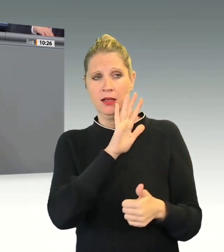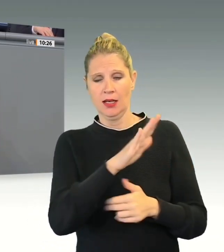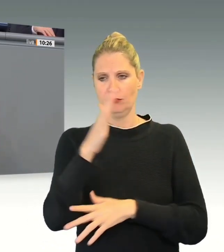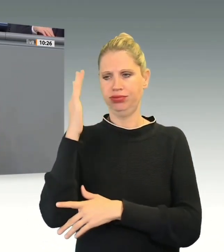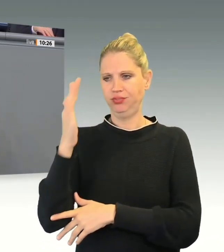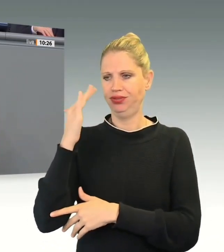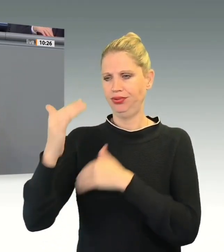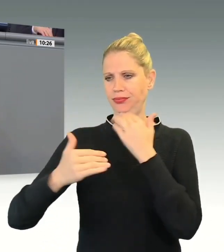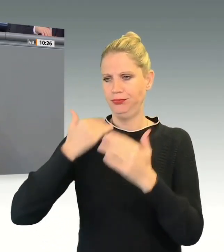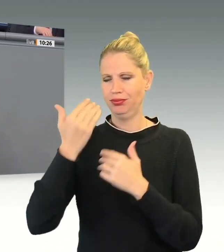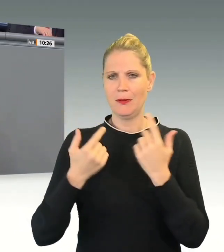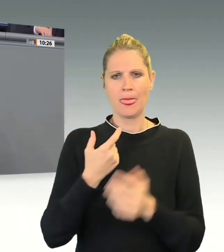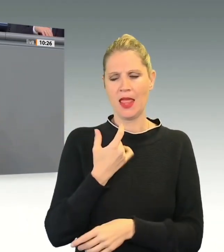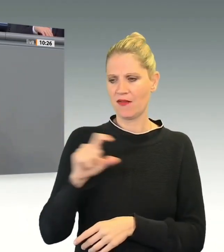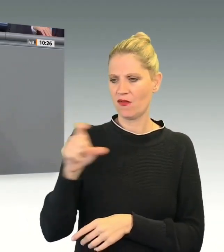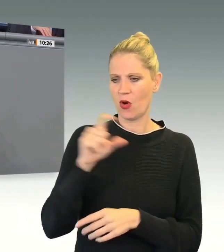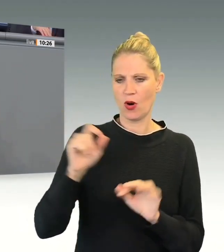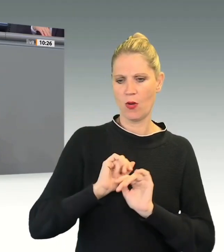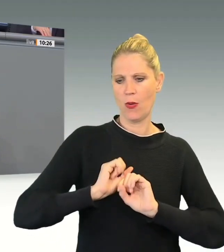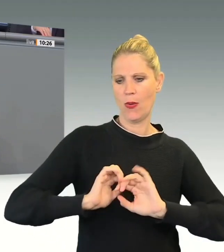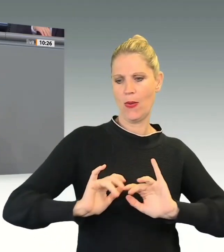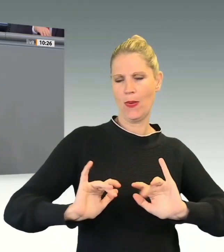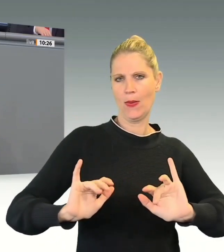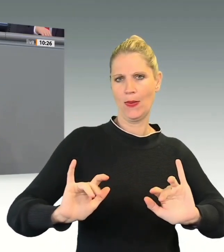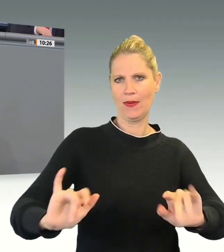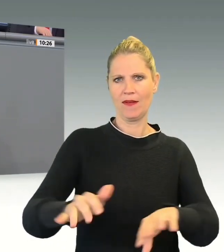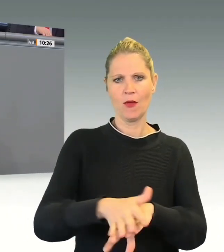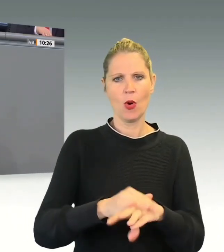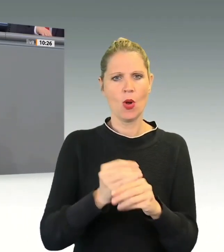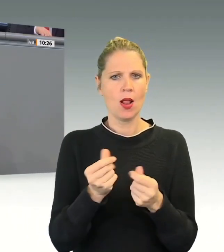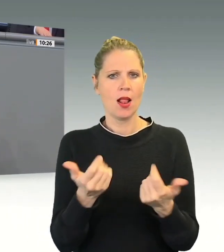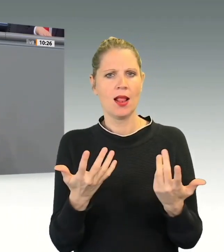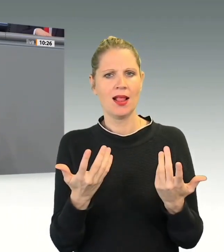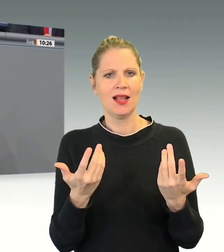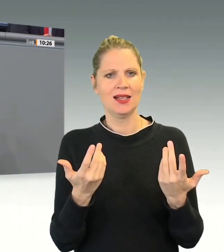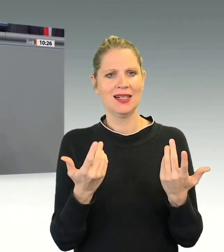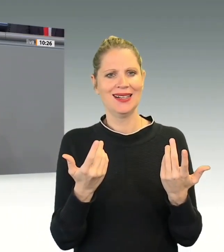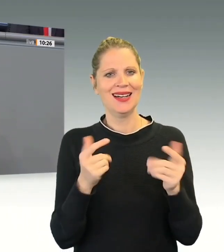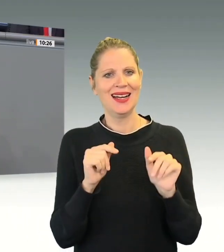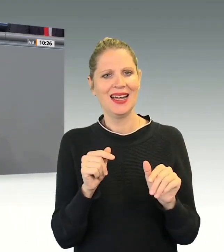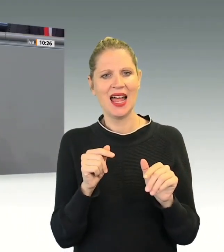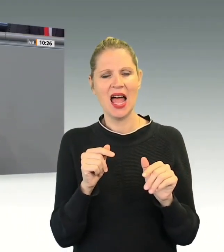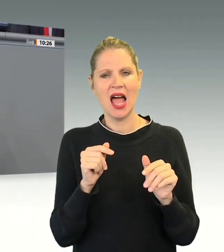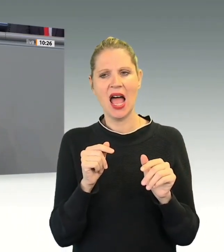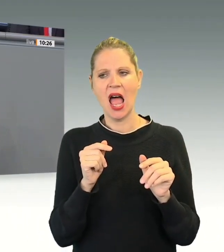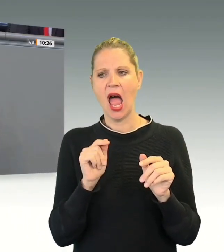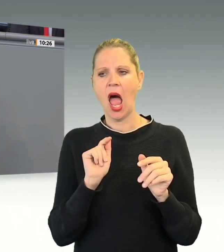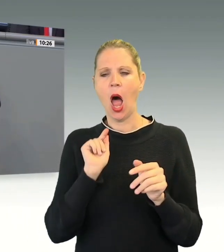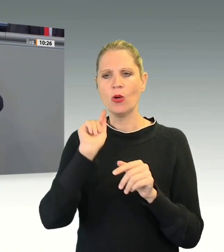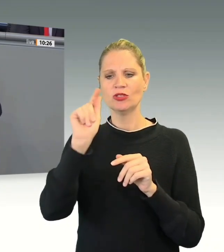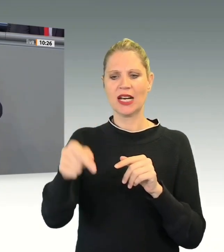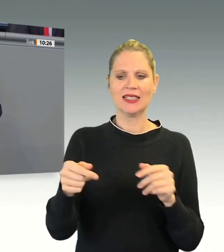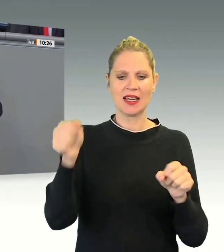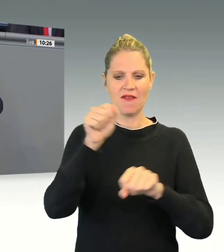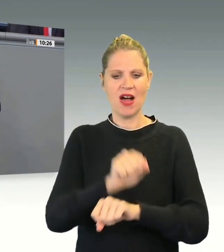würden wir durch solche Maßnahmen wie Erhöhung des Ausreisegewahrsams, und das ist die Täuschung, dadurch erreichen, dass wir